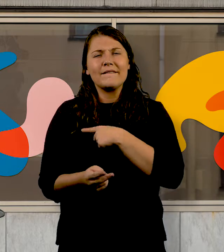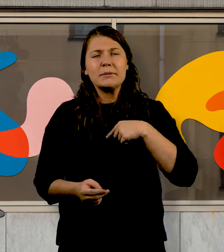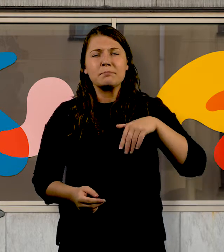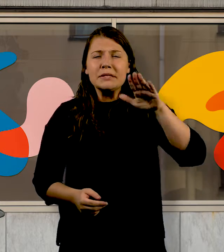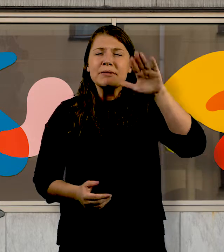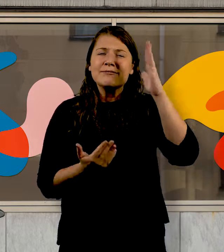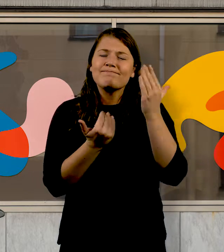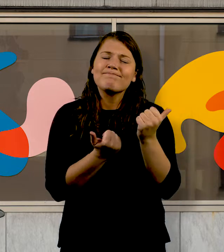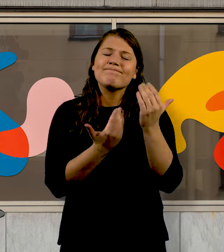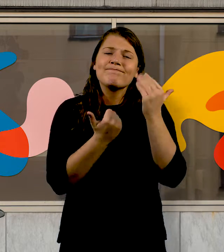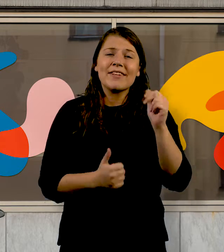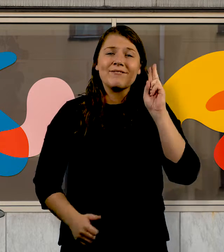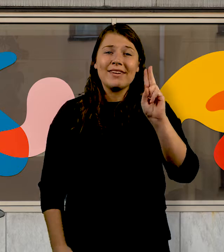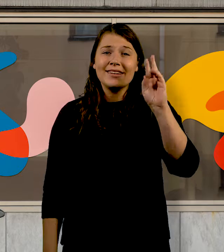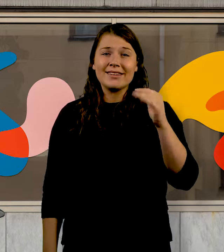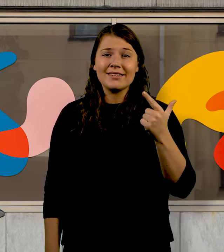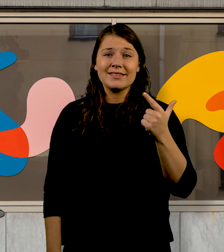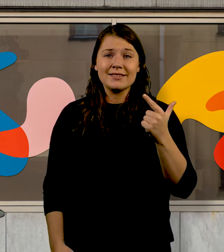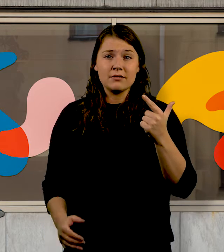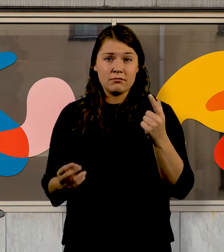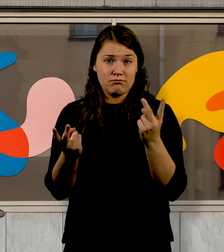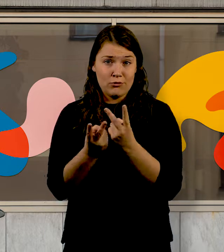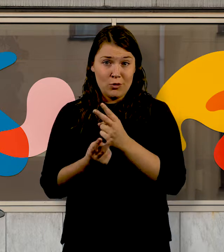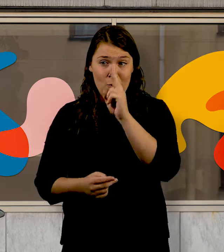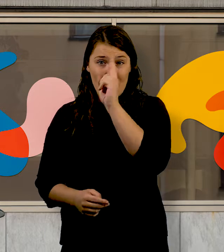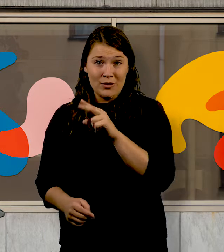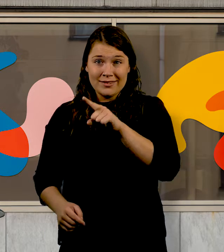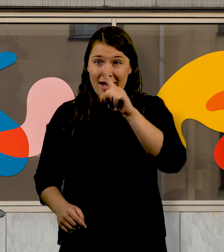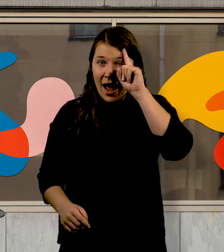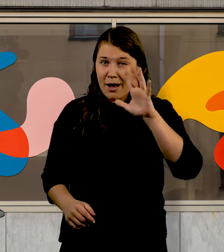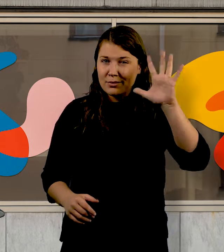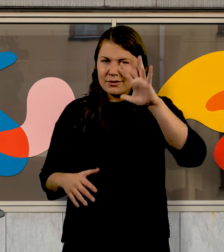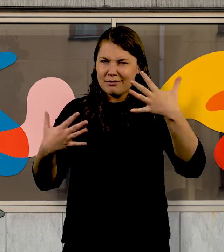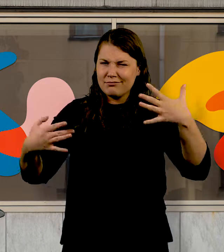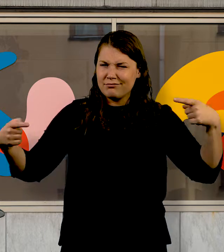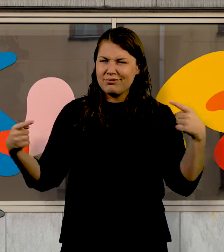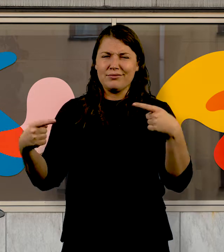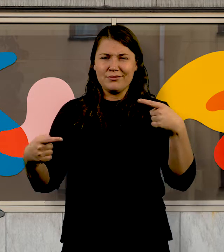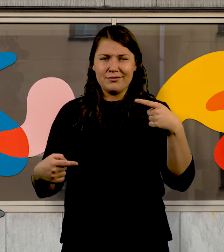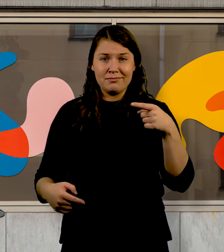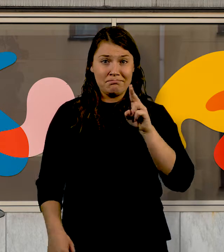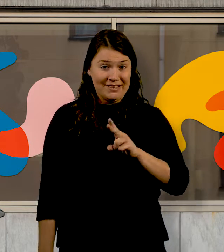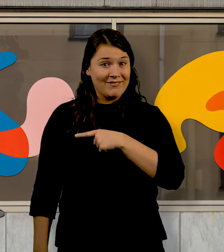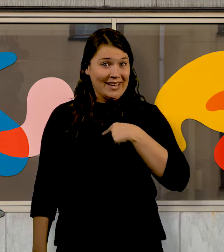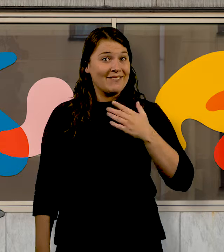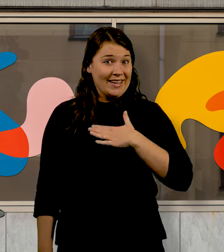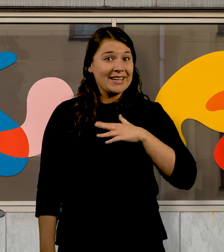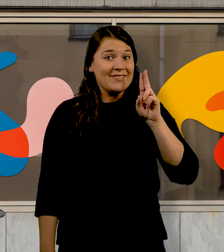föreställande bilder vara en abstrakt motsats. I själva verket är det tvärtom. Hennes bebop